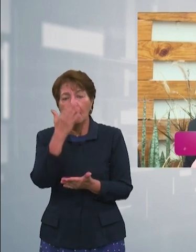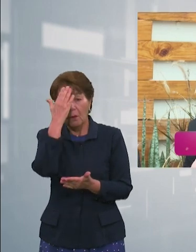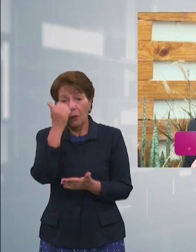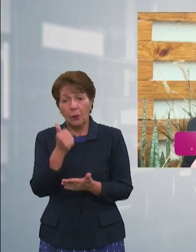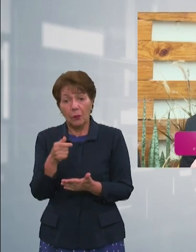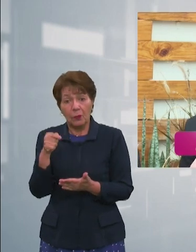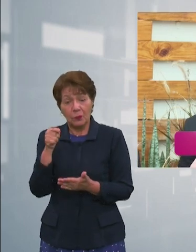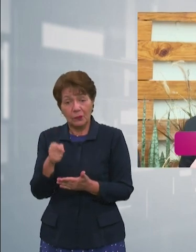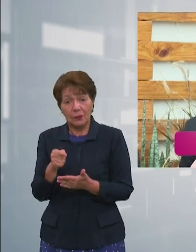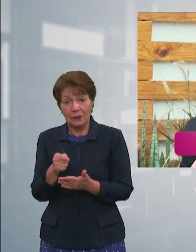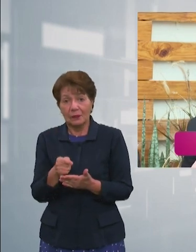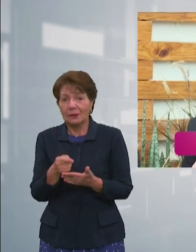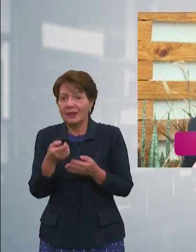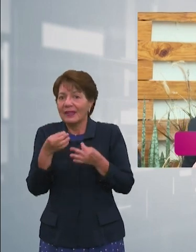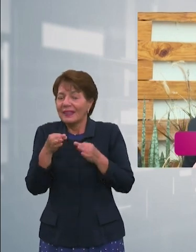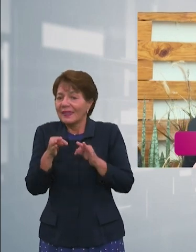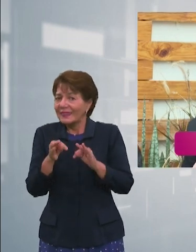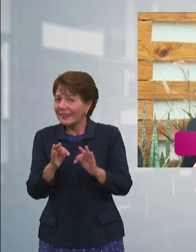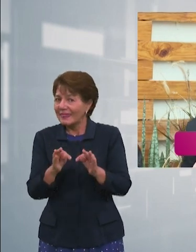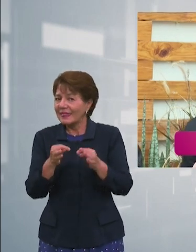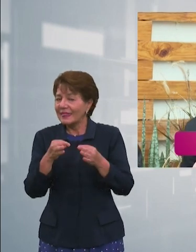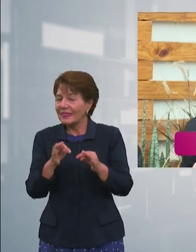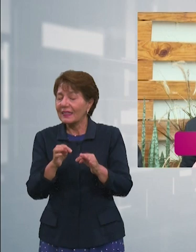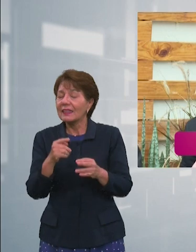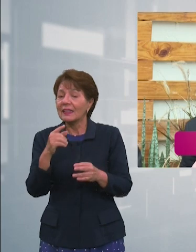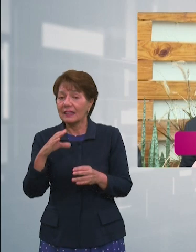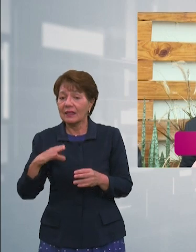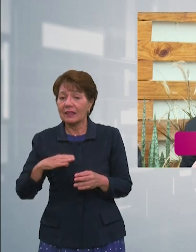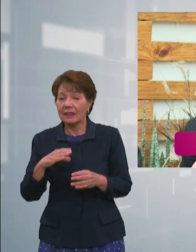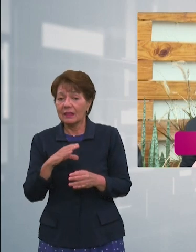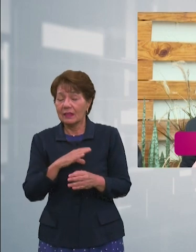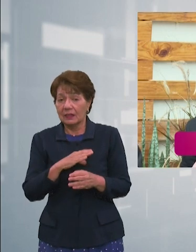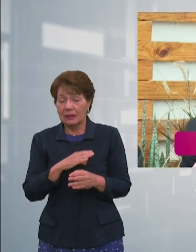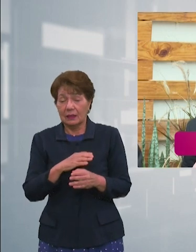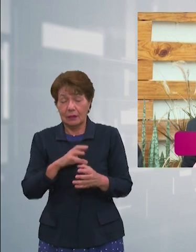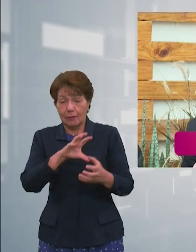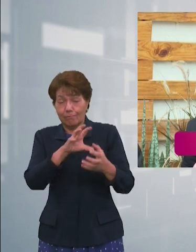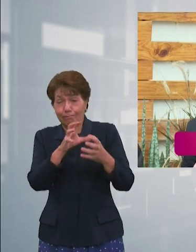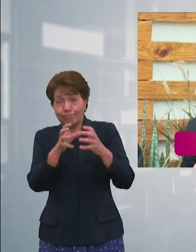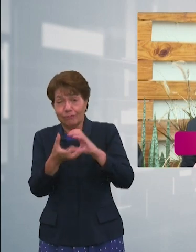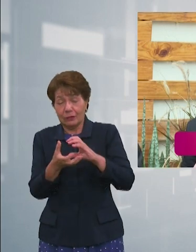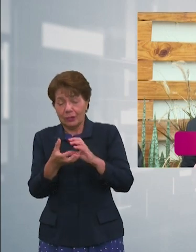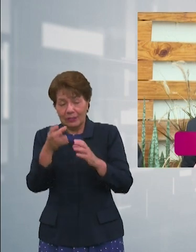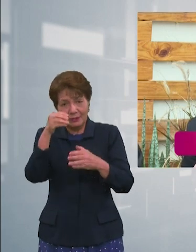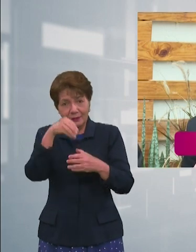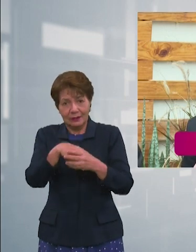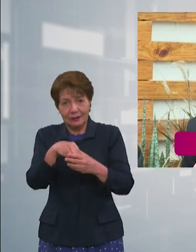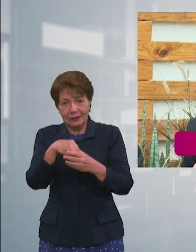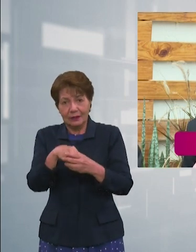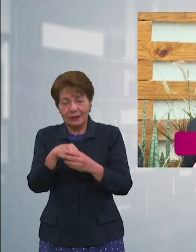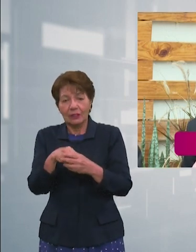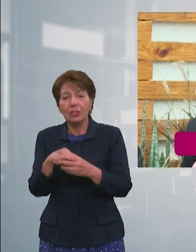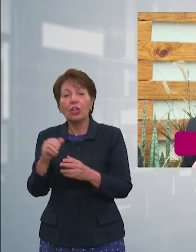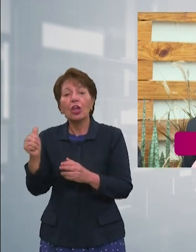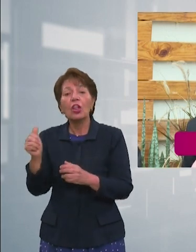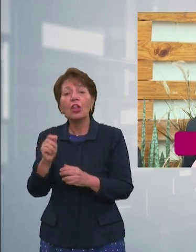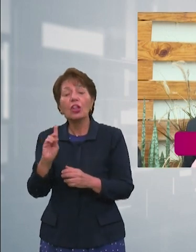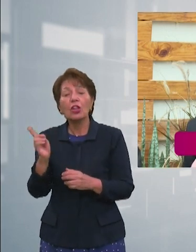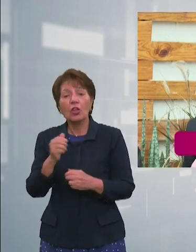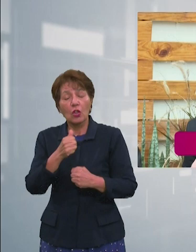intentona de parte del Congreso Nacional de crear una crisis a lo interno de las Fuerzas Armadas que terminaría con un golpe de